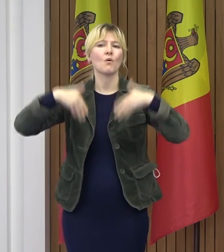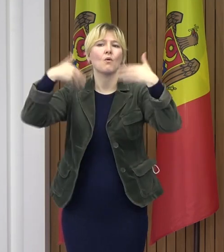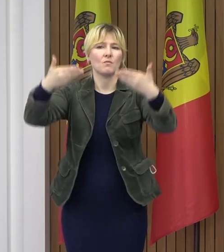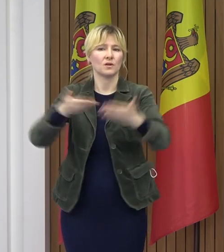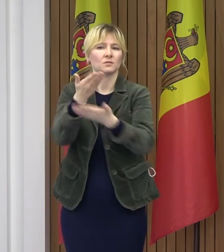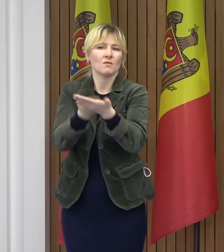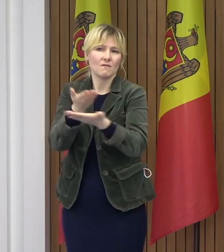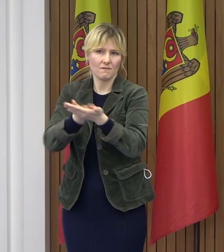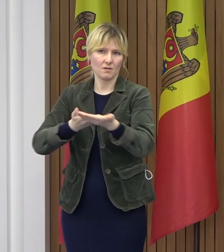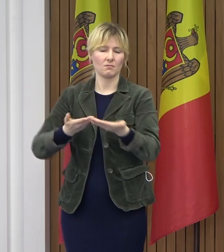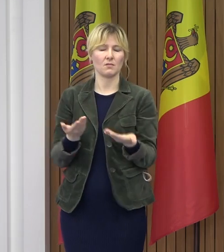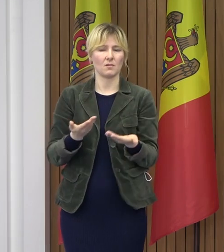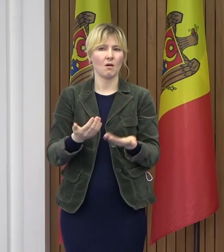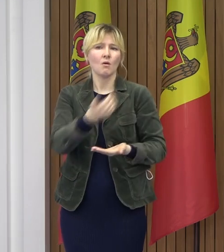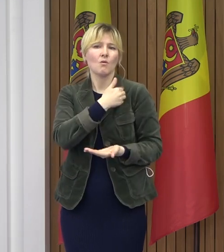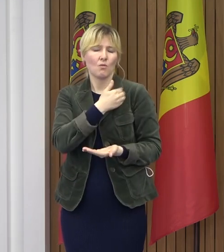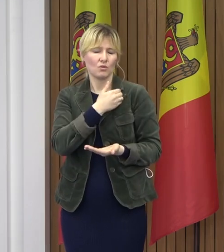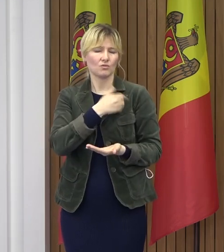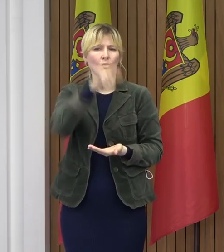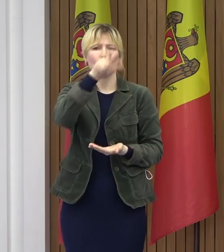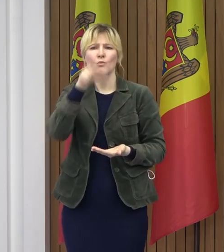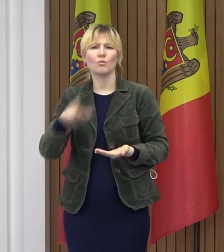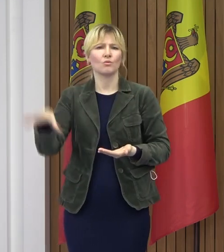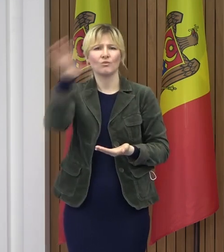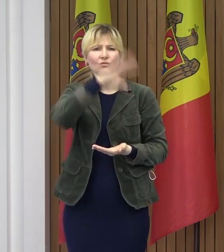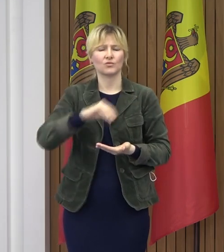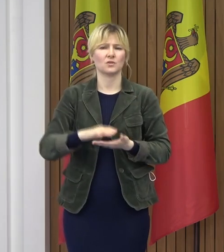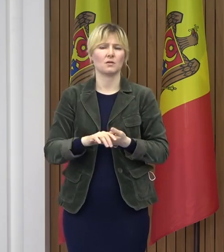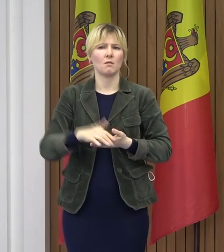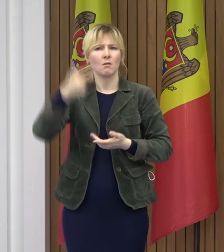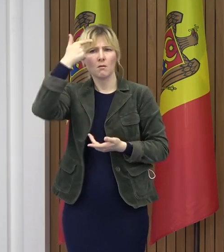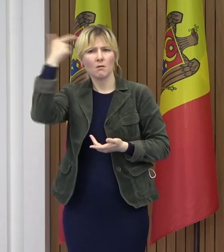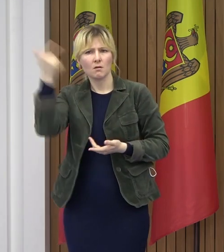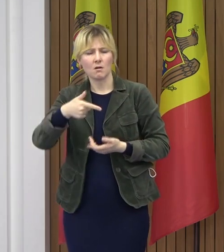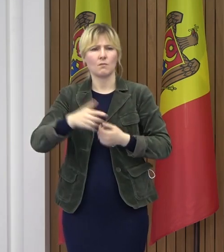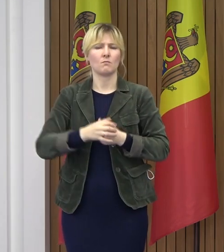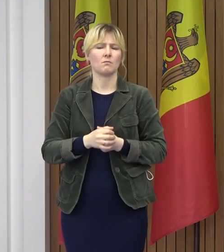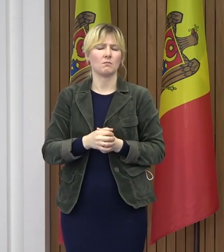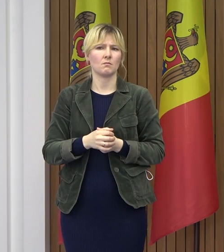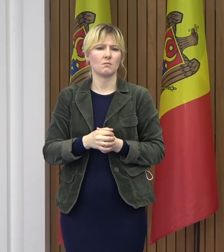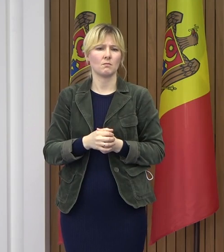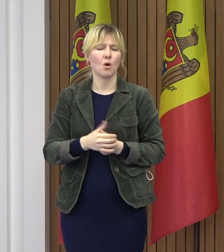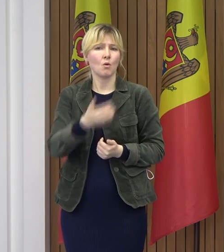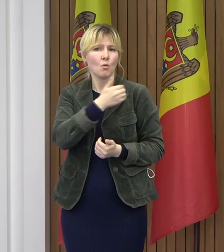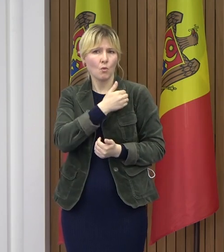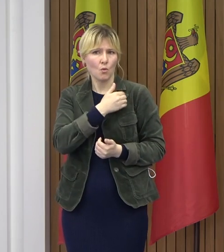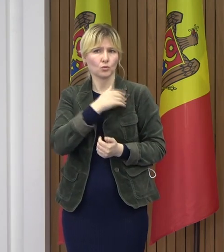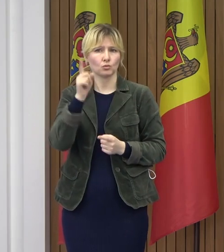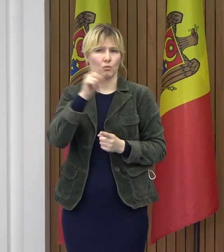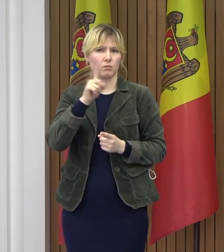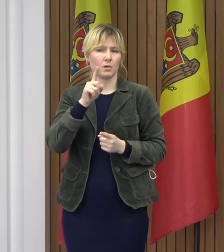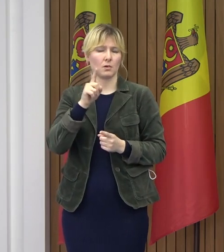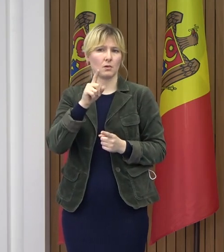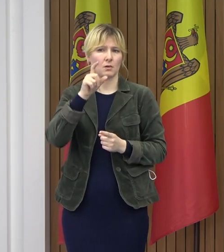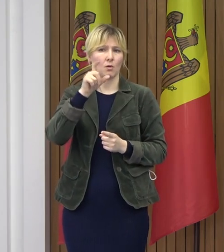prin care chemăm mediul academic, mediul științific, să se implice plenar în procesul de